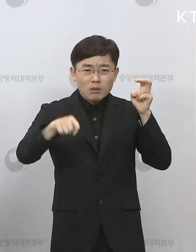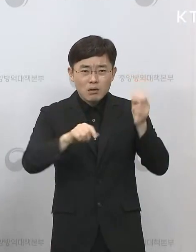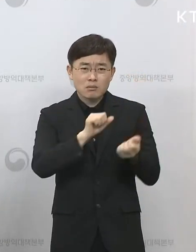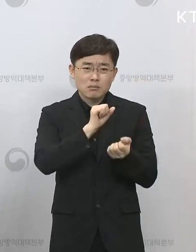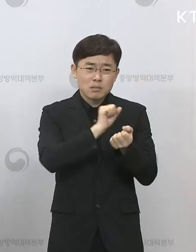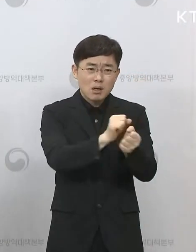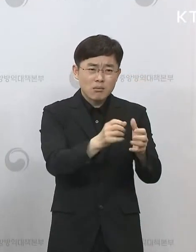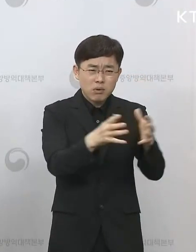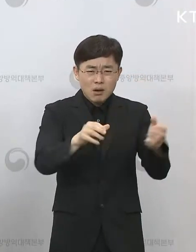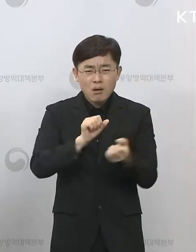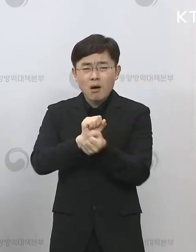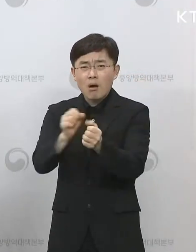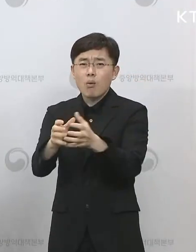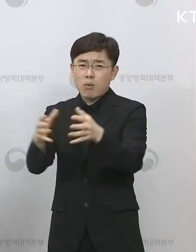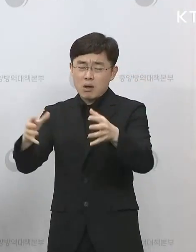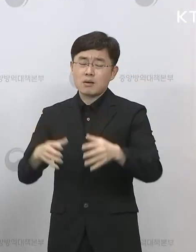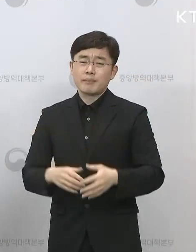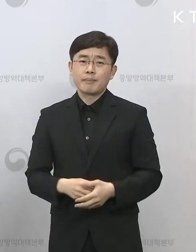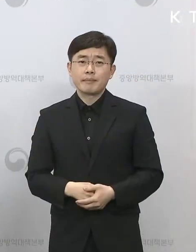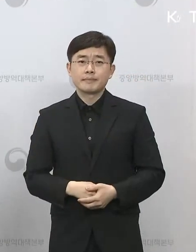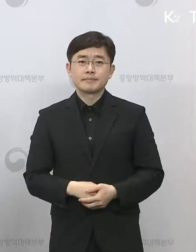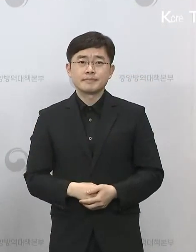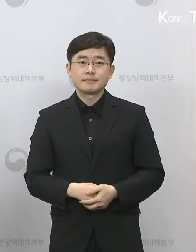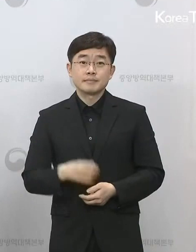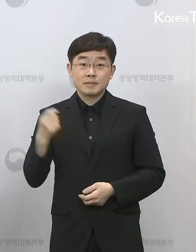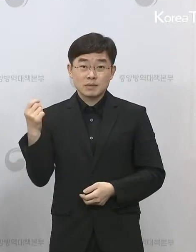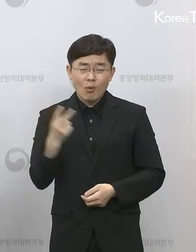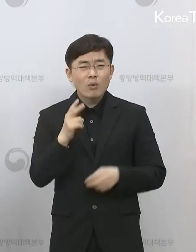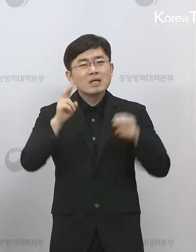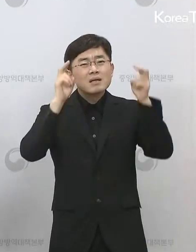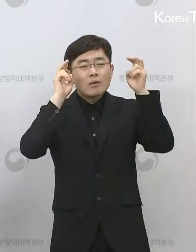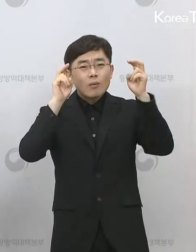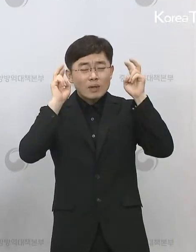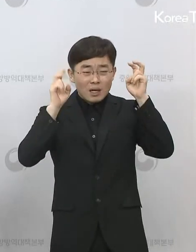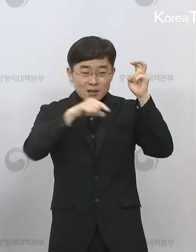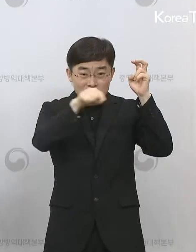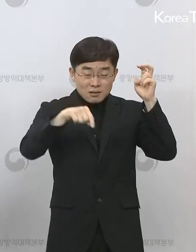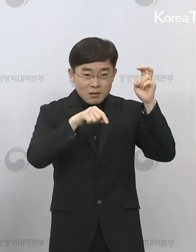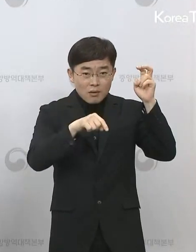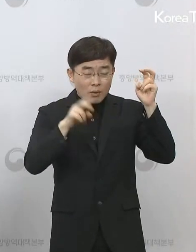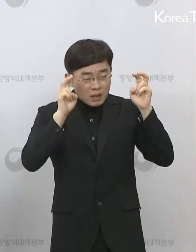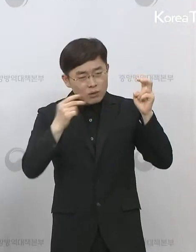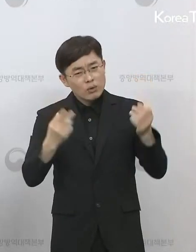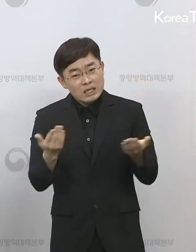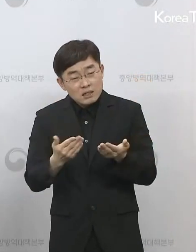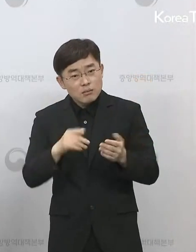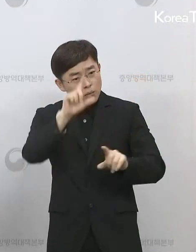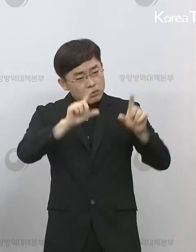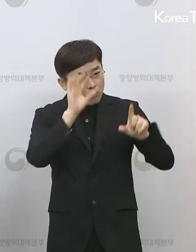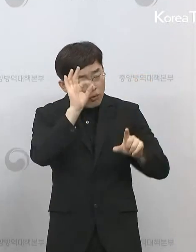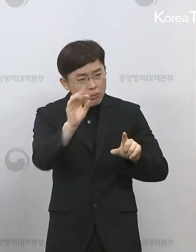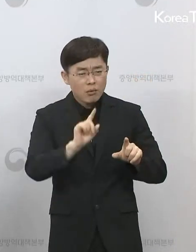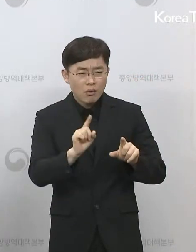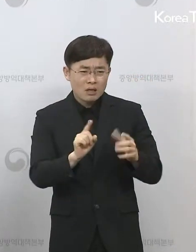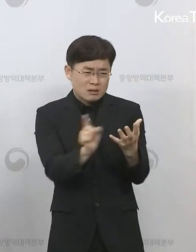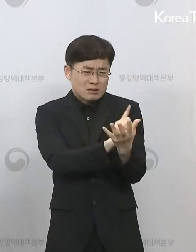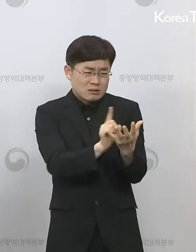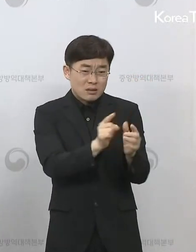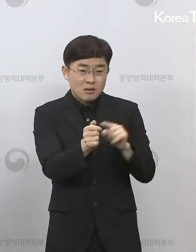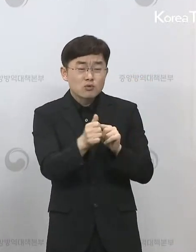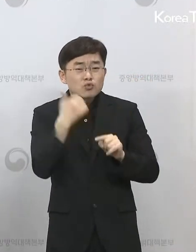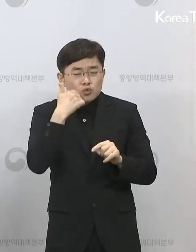다발적으로 발생하고 있습니다. 또한 직업 특성상 여러 사람들을 접촉해야 하는 학원 강사,